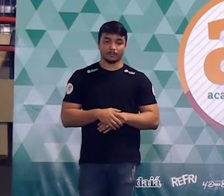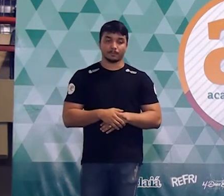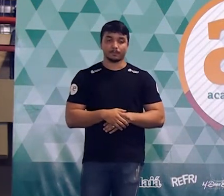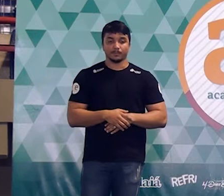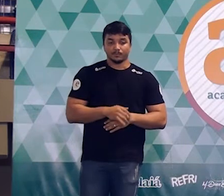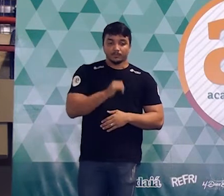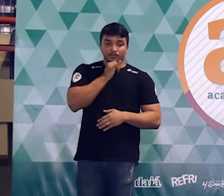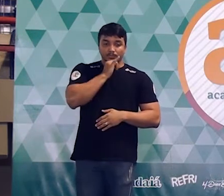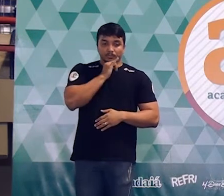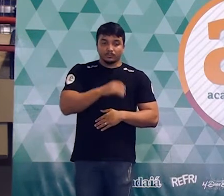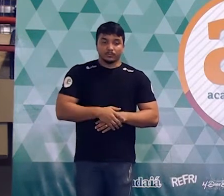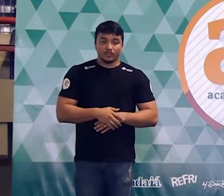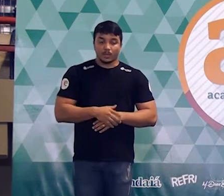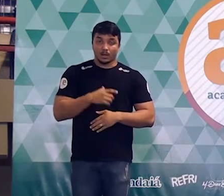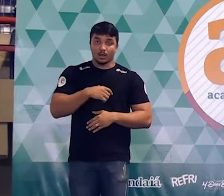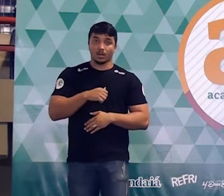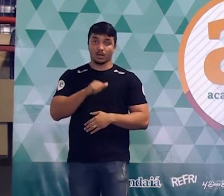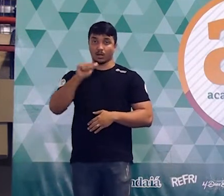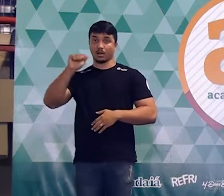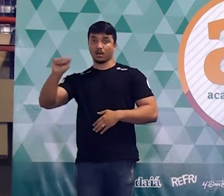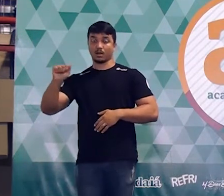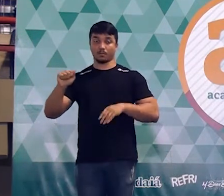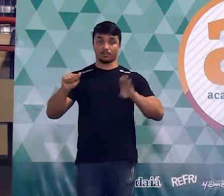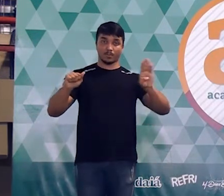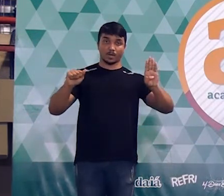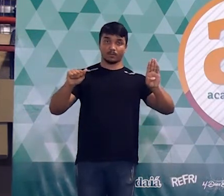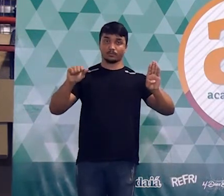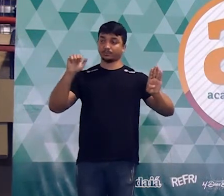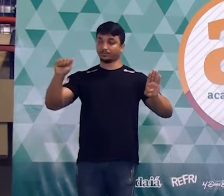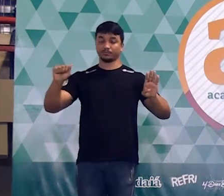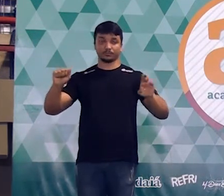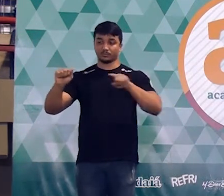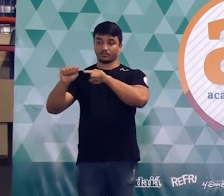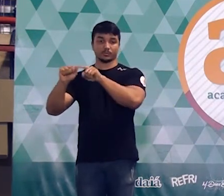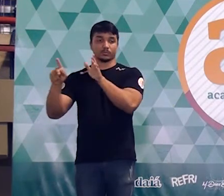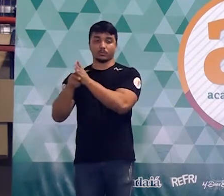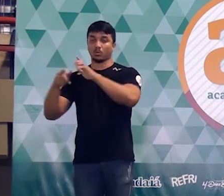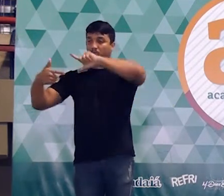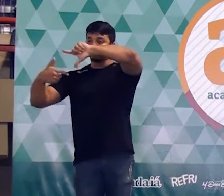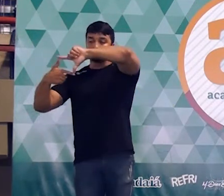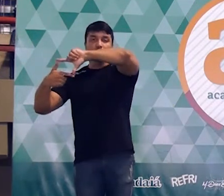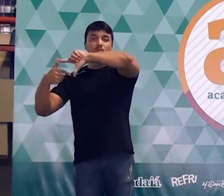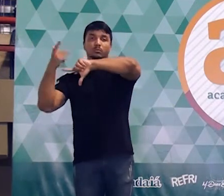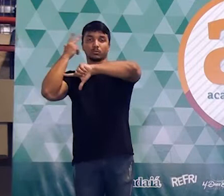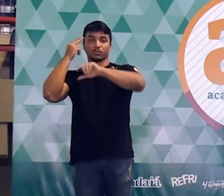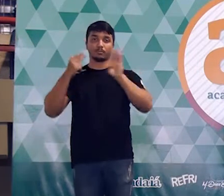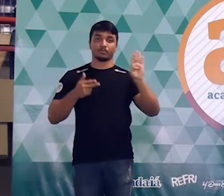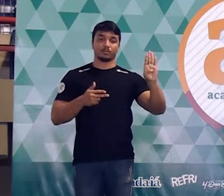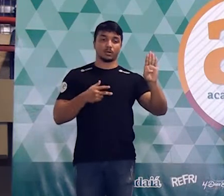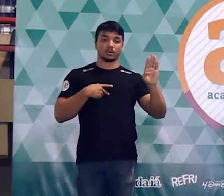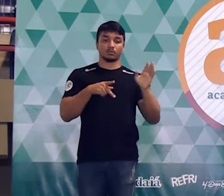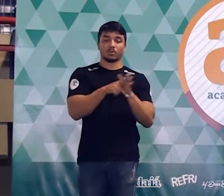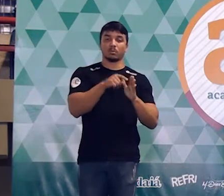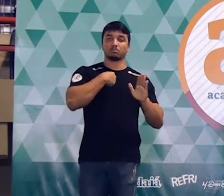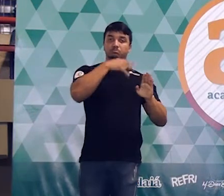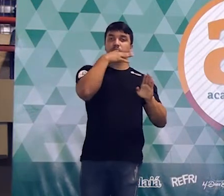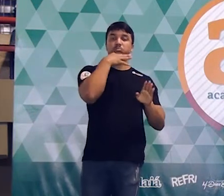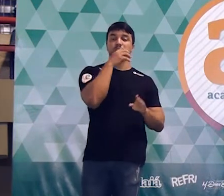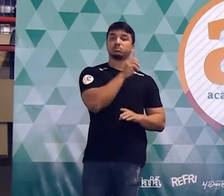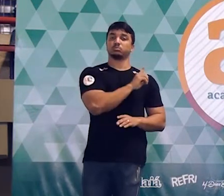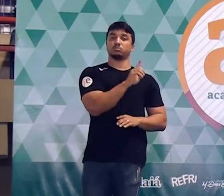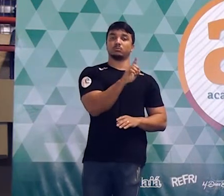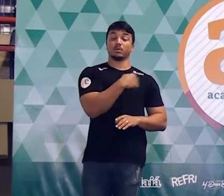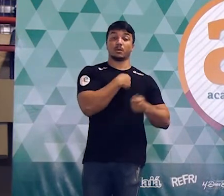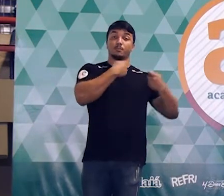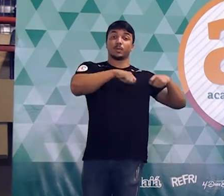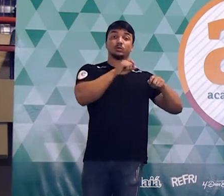Nós temos esses dois formatos de terreno. Formato A, figura A, que é um retângulo, e esse formato B, que eu não sei o que é. Eu preciso